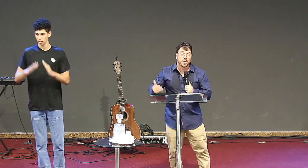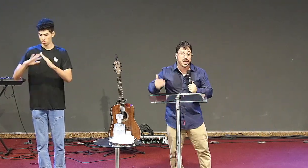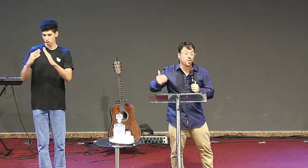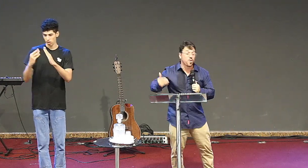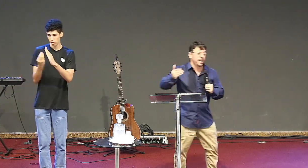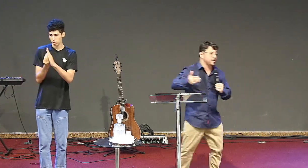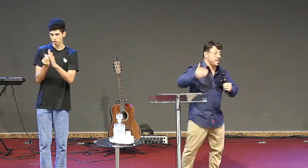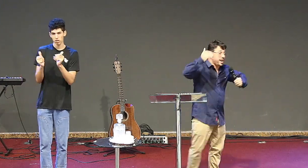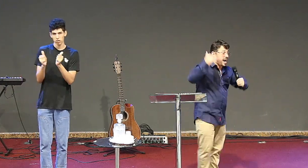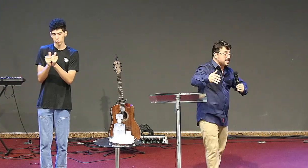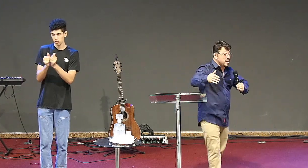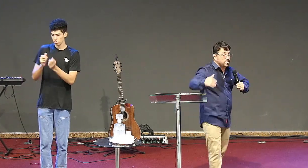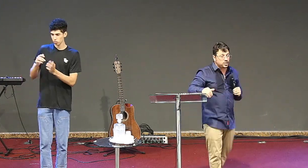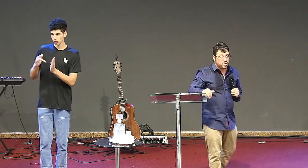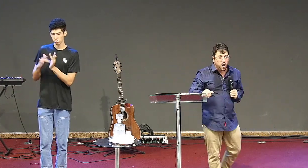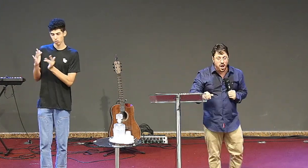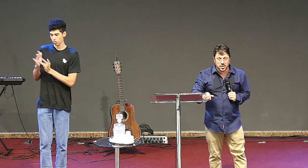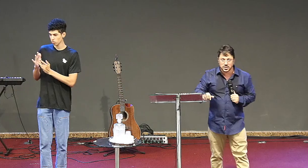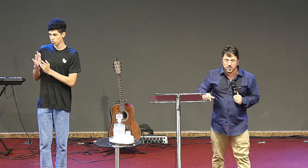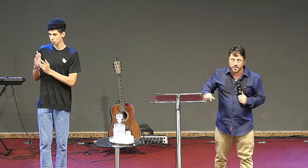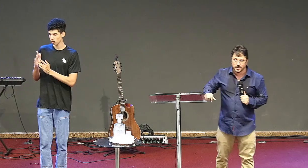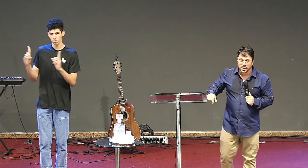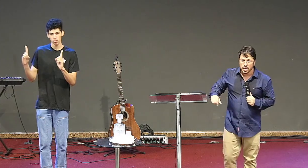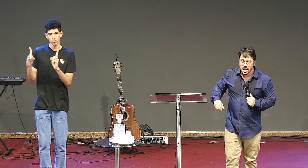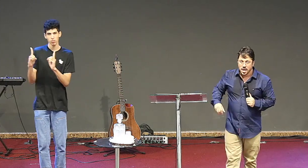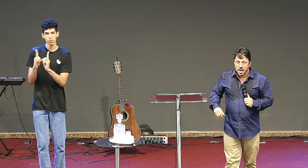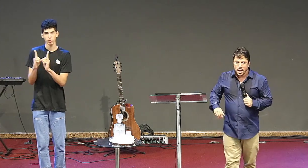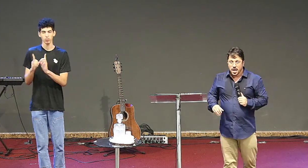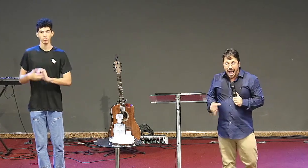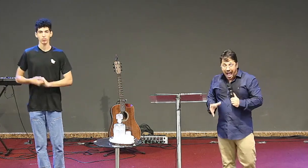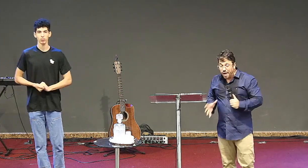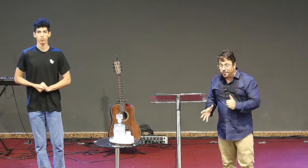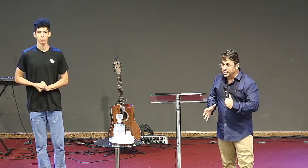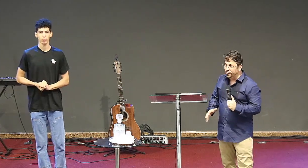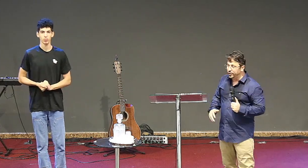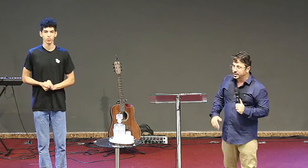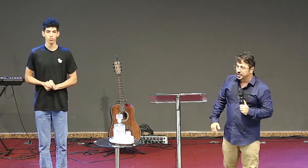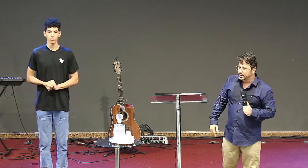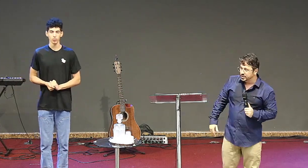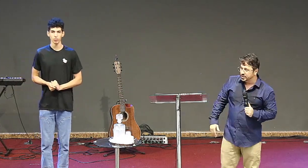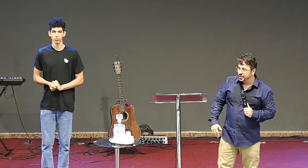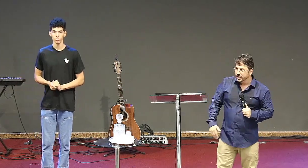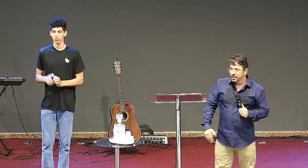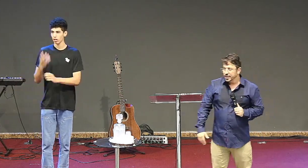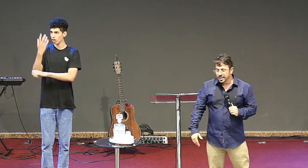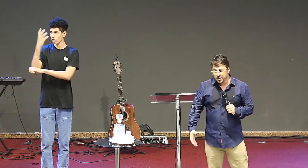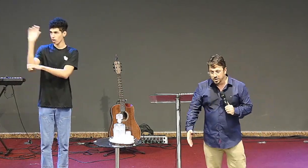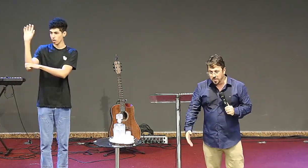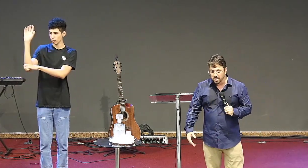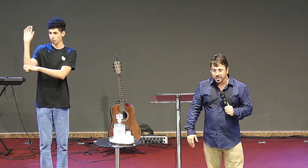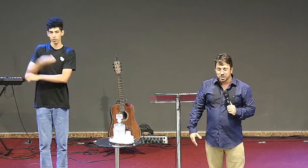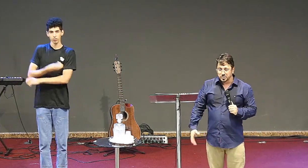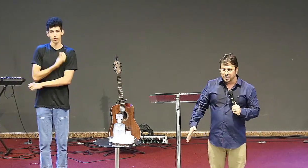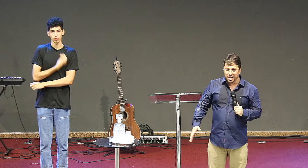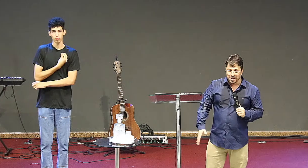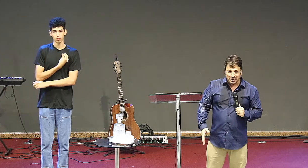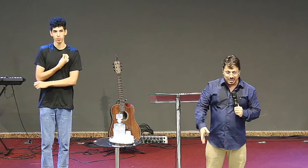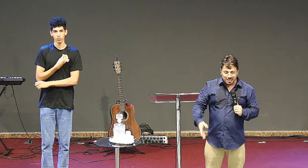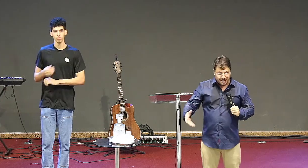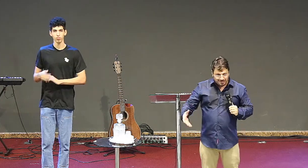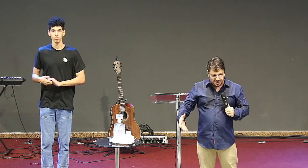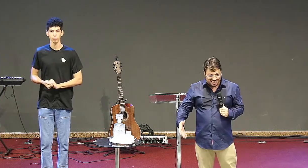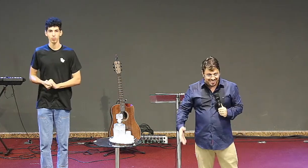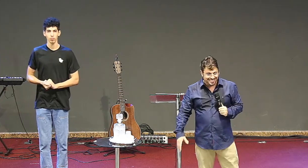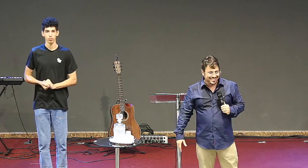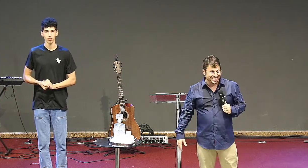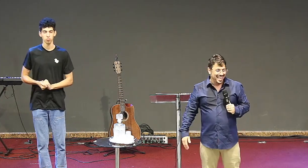Ele tem uma recompensa para cada um de nós a árvore da vida ela é muito importante a primeira coisa é que